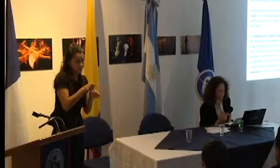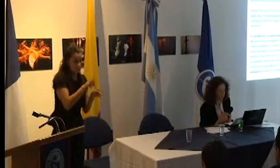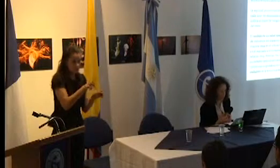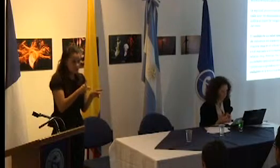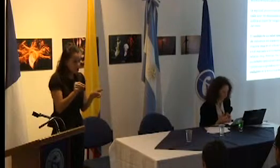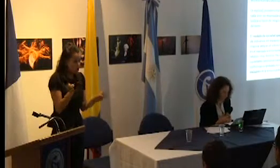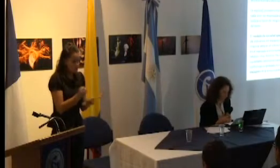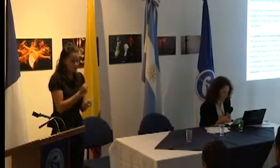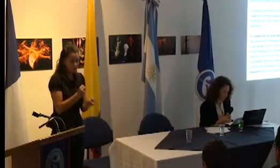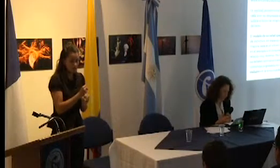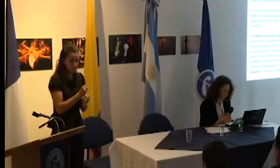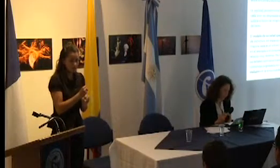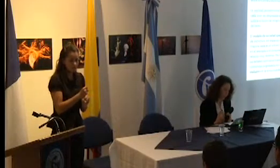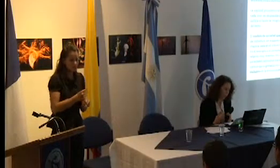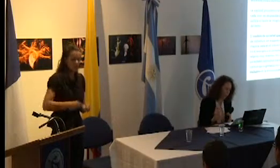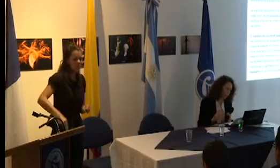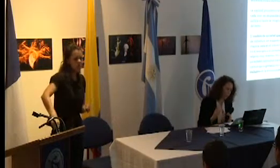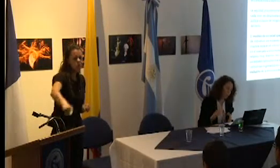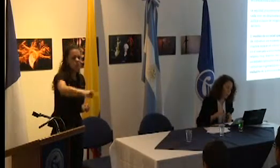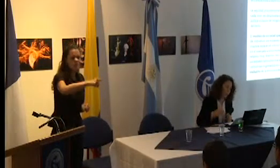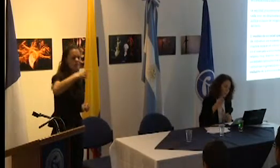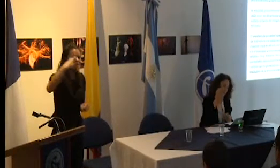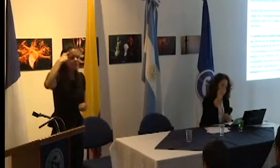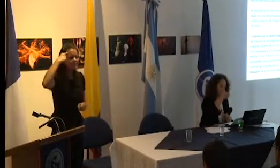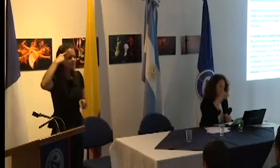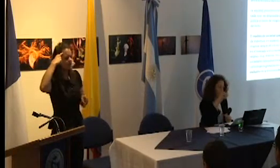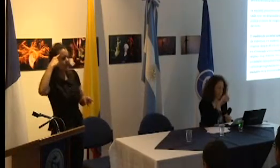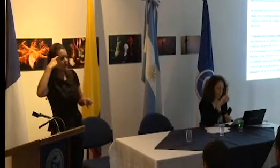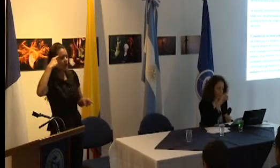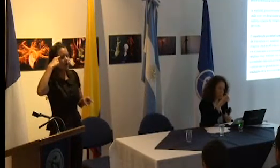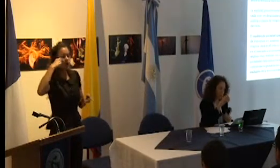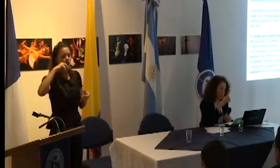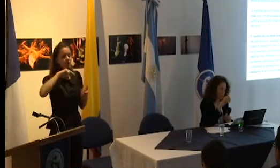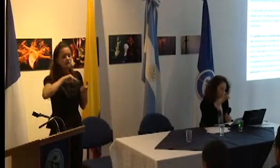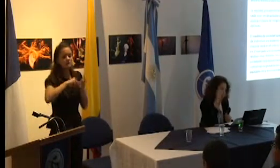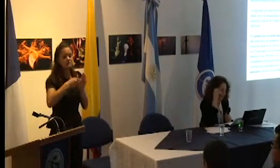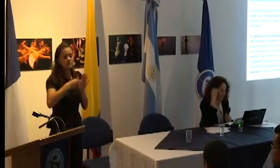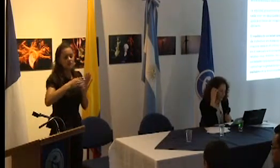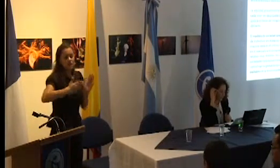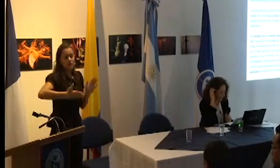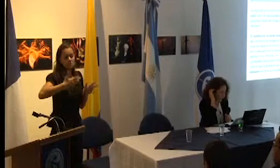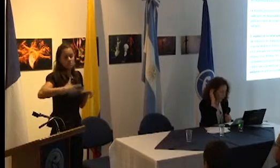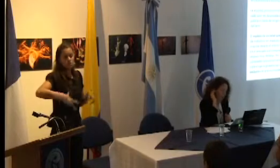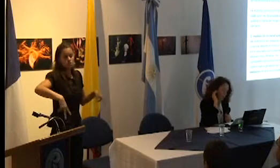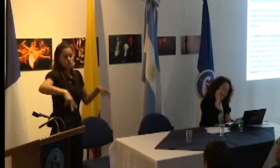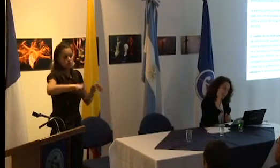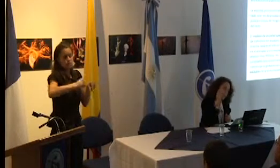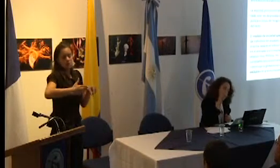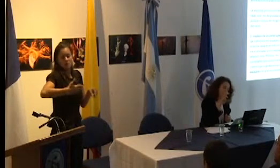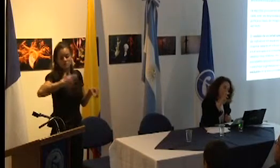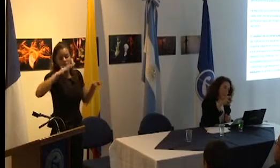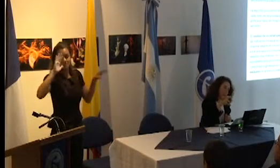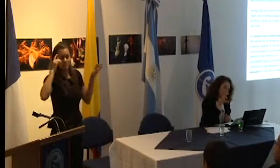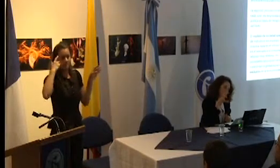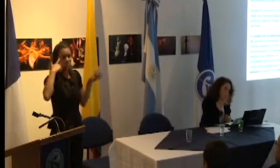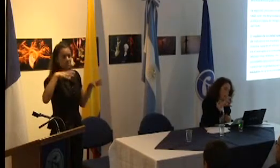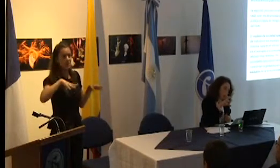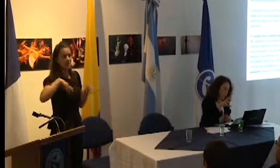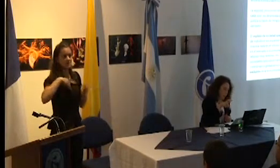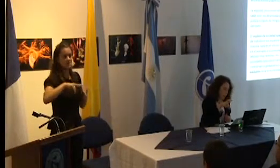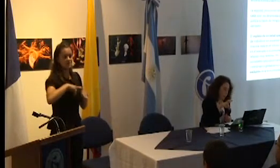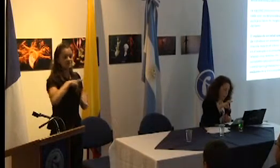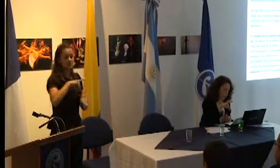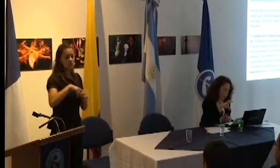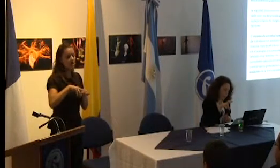desocupación fue vista como una condición determinada socialmente que afectaba de manera